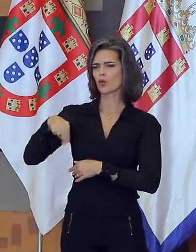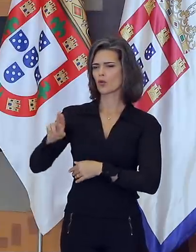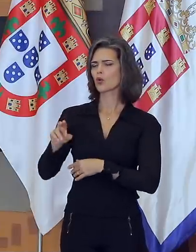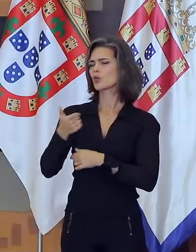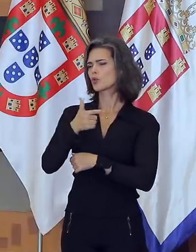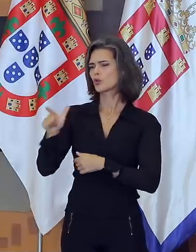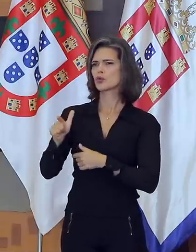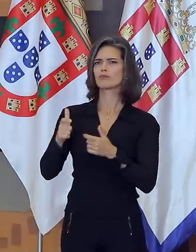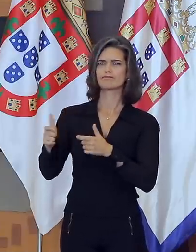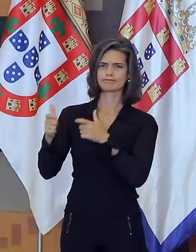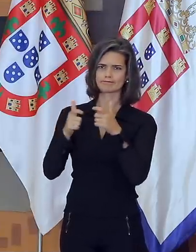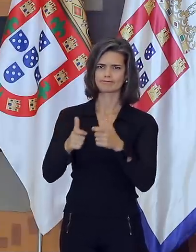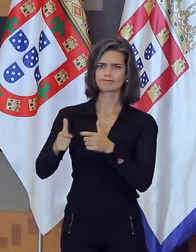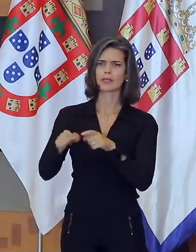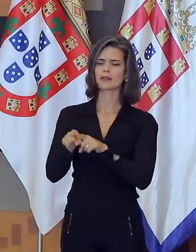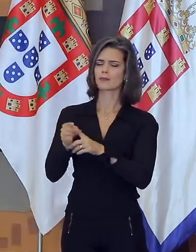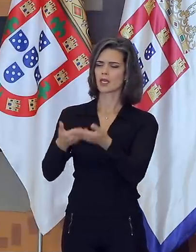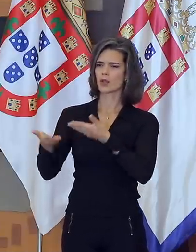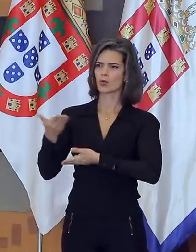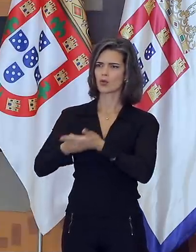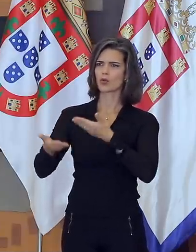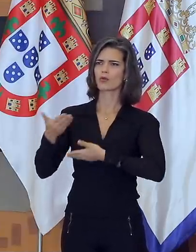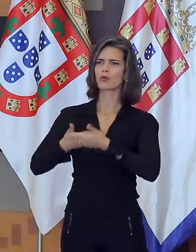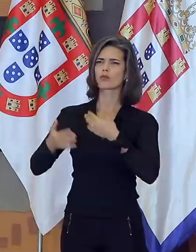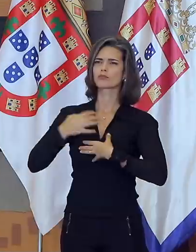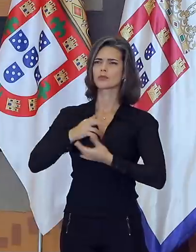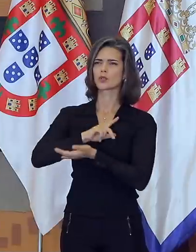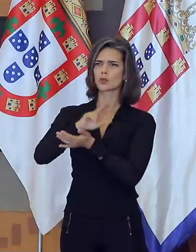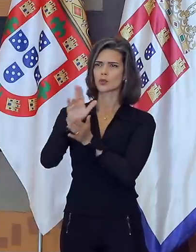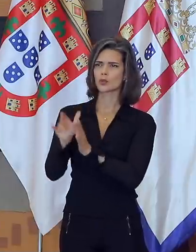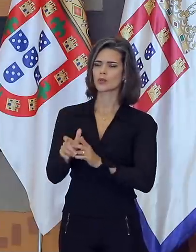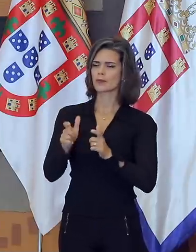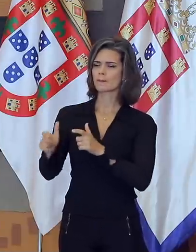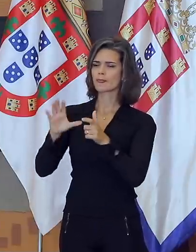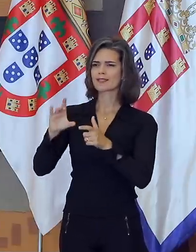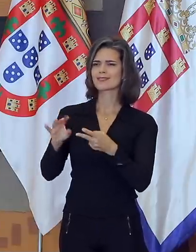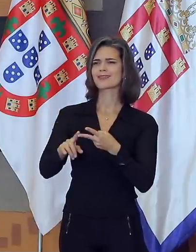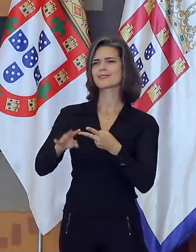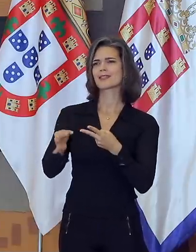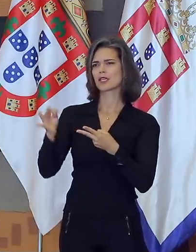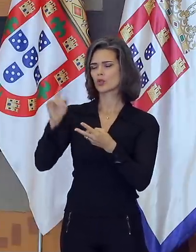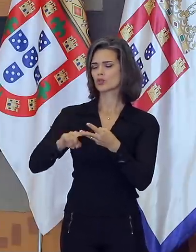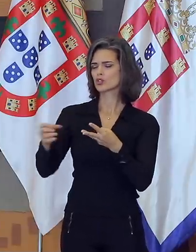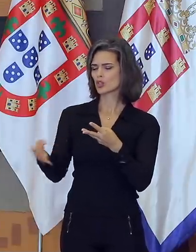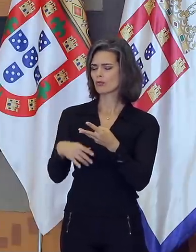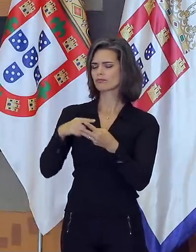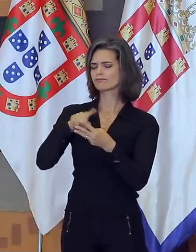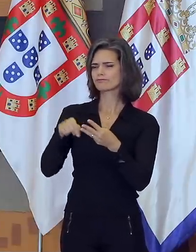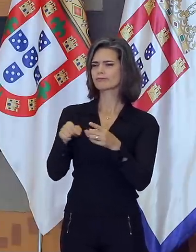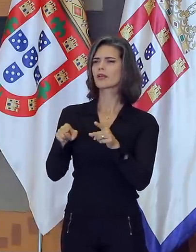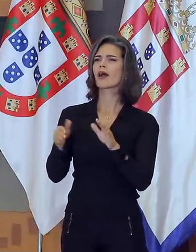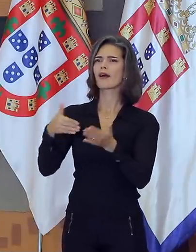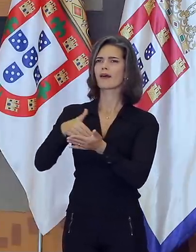fóruns multilaterais, a cooperação em formatos variados, em áreas que vão da ciência, tecnologia e inovação ao